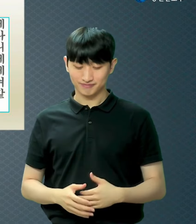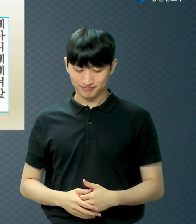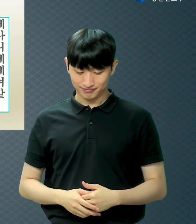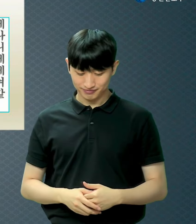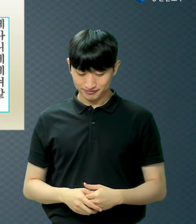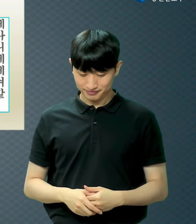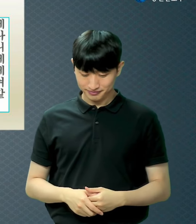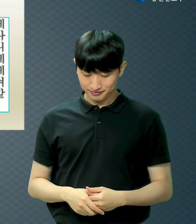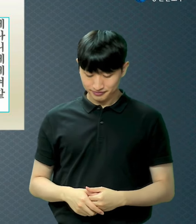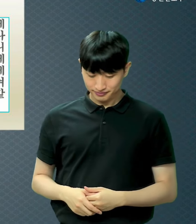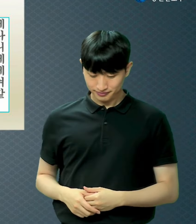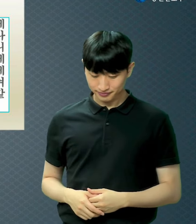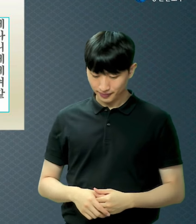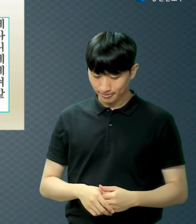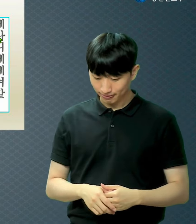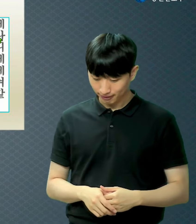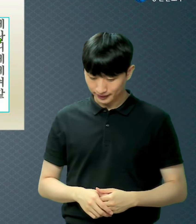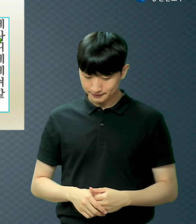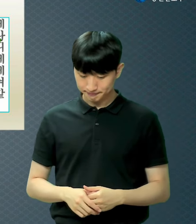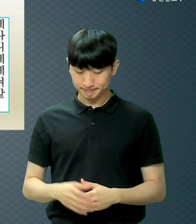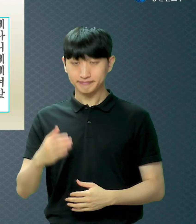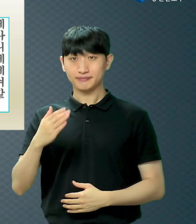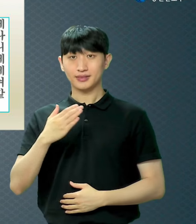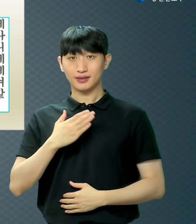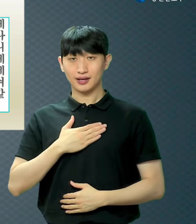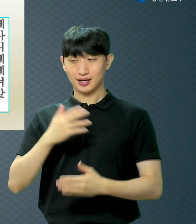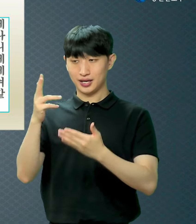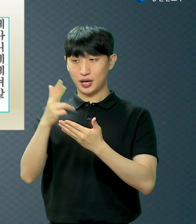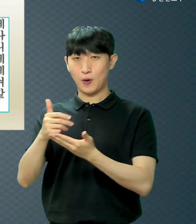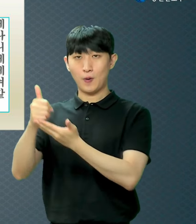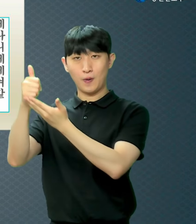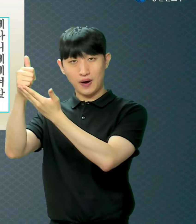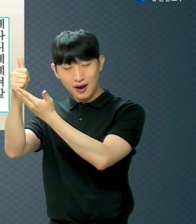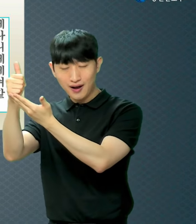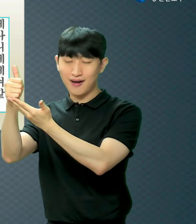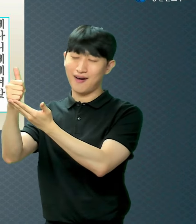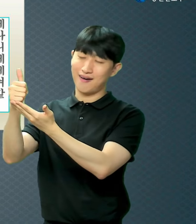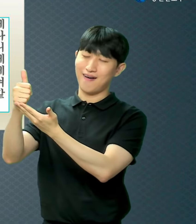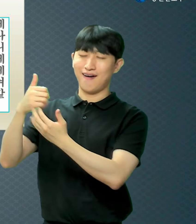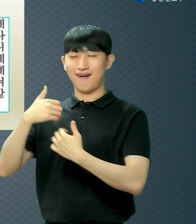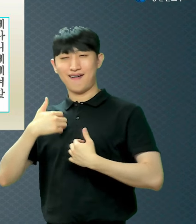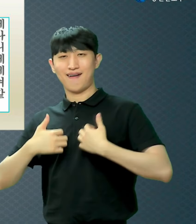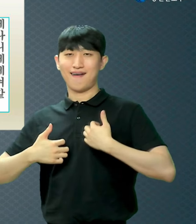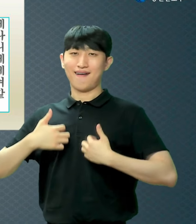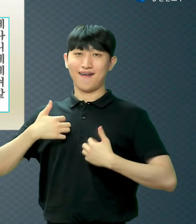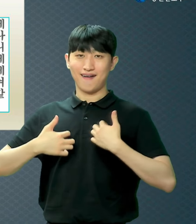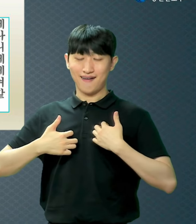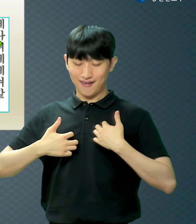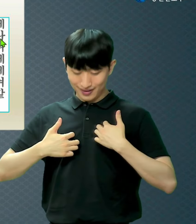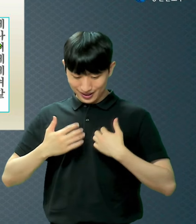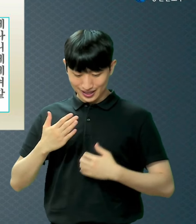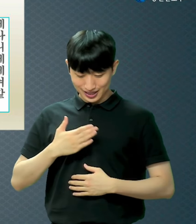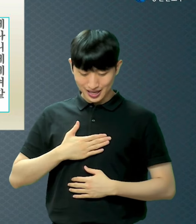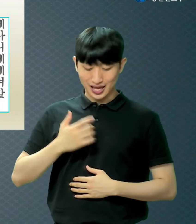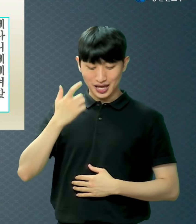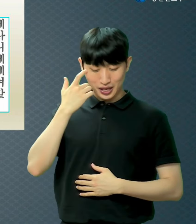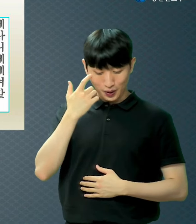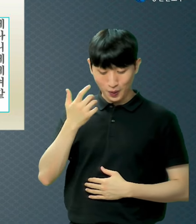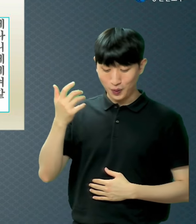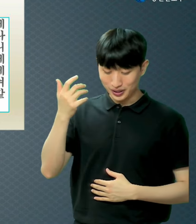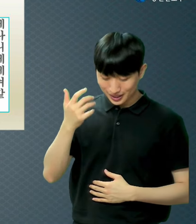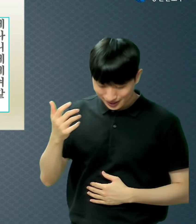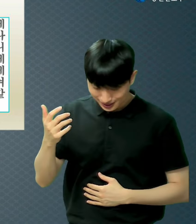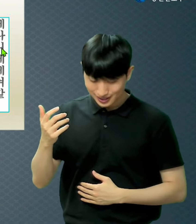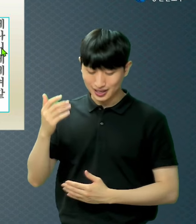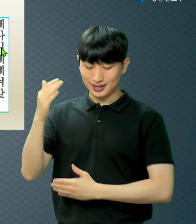내가 여호와로 인하여 크게 기뻐하며 내 영혼이 나의 하나님으로